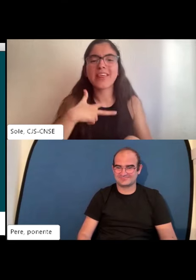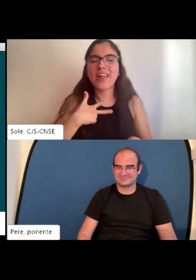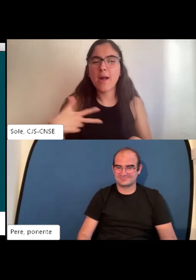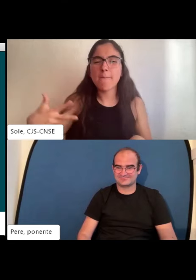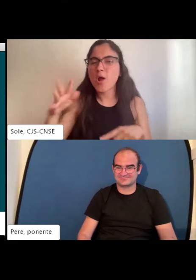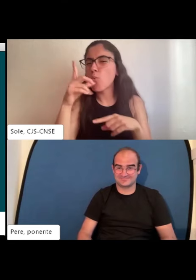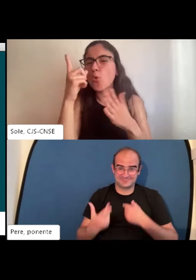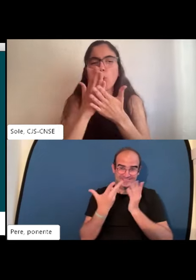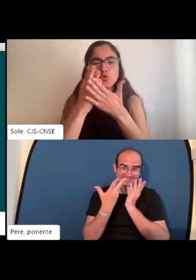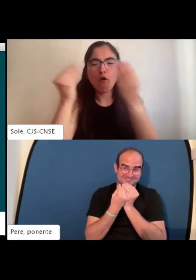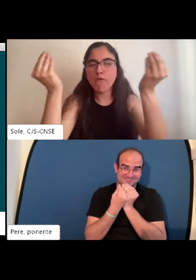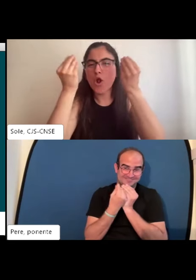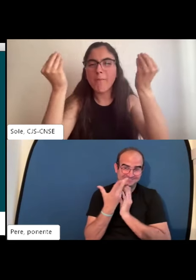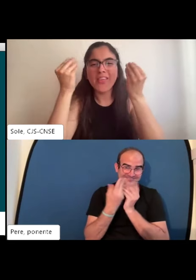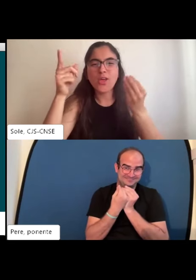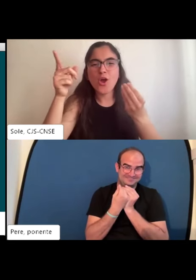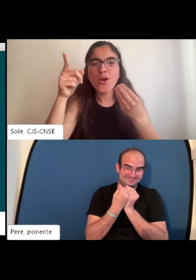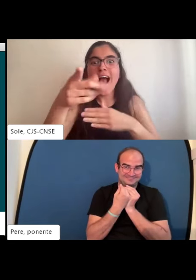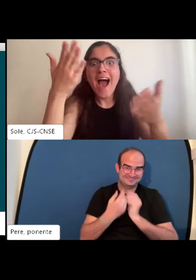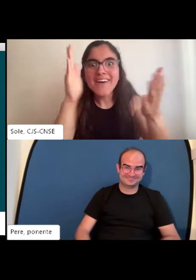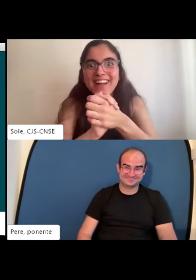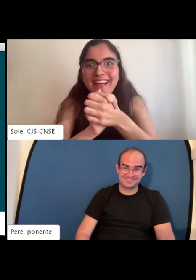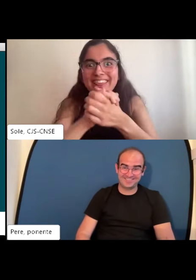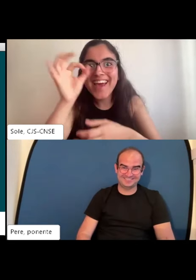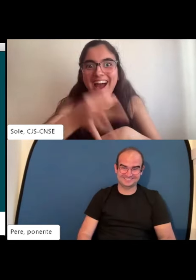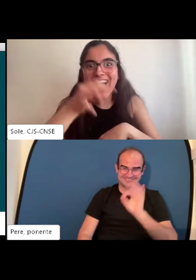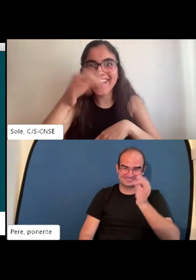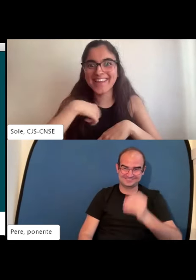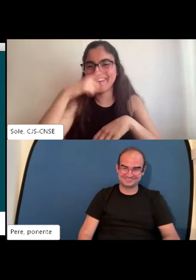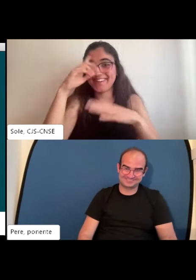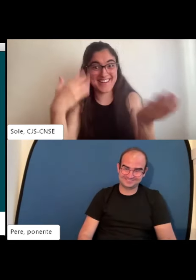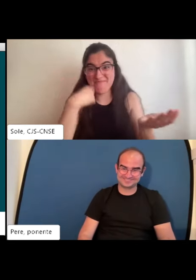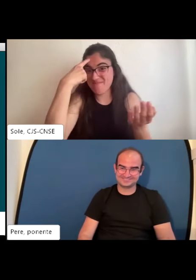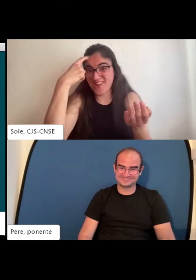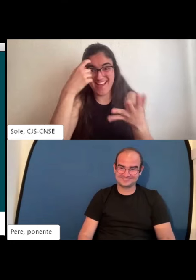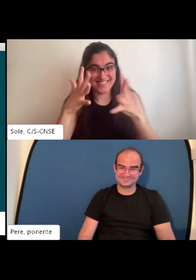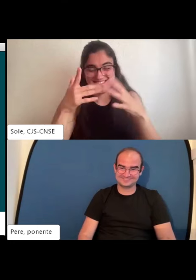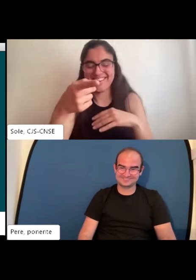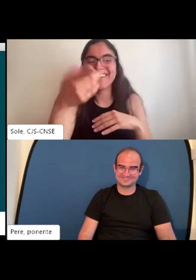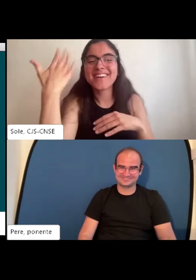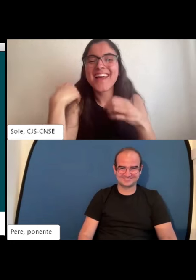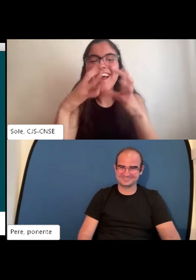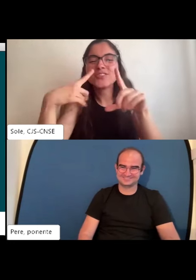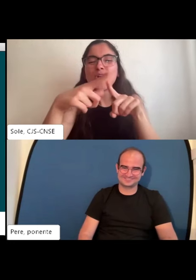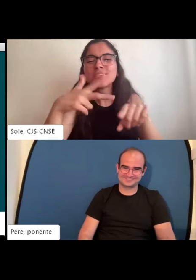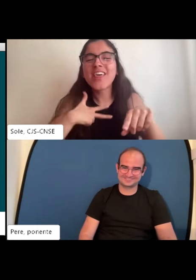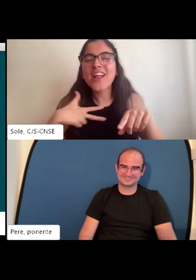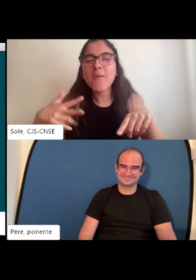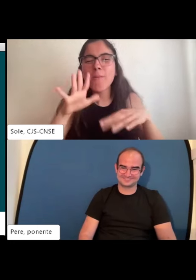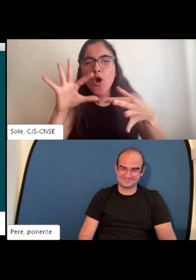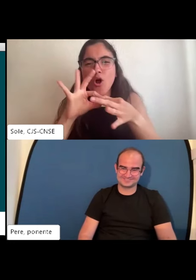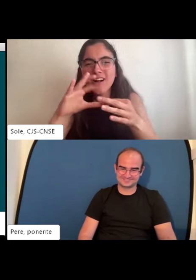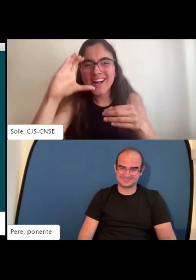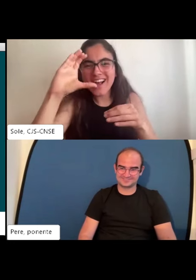bueno en el de Dinamarca había un curso de formación ¿conmigo? ¡ay! es verdad por Dios que mal estoy de